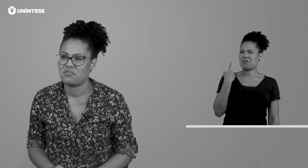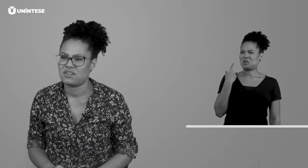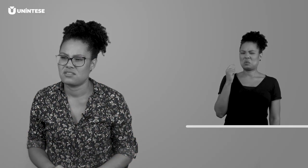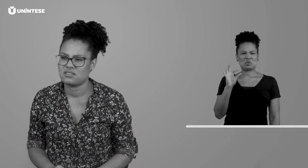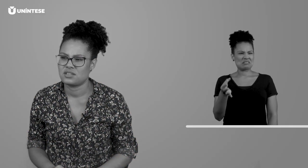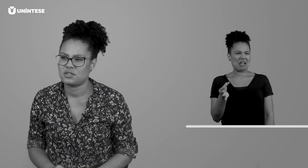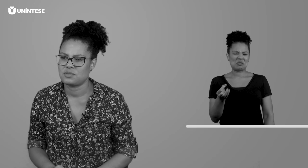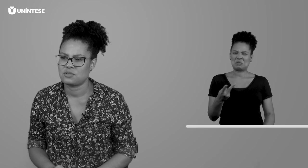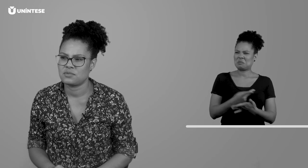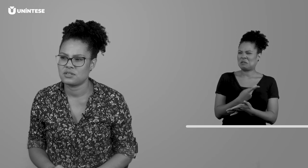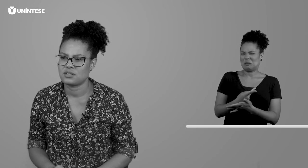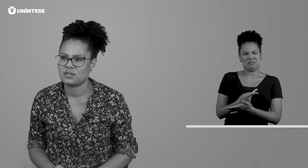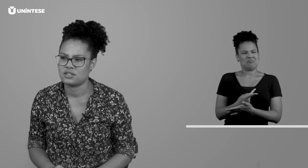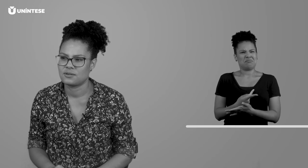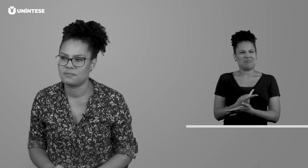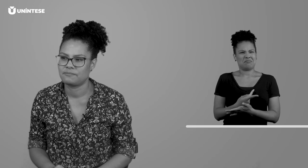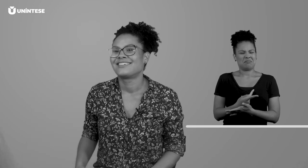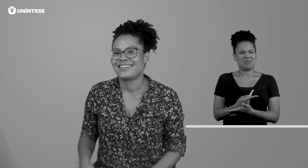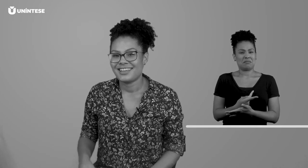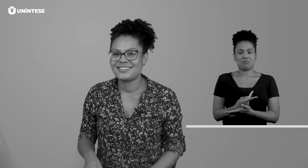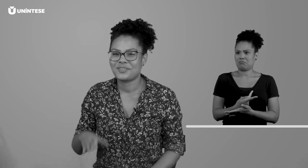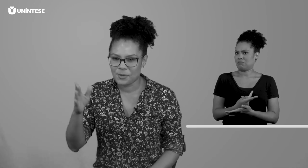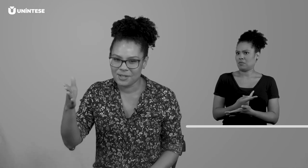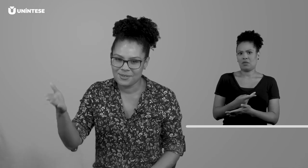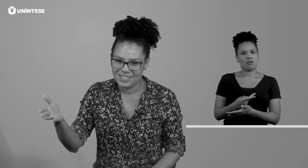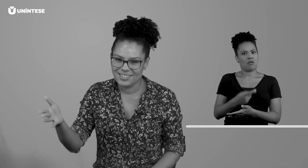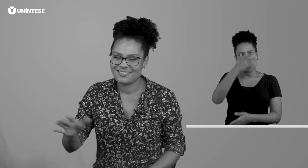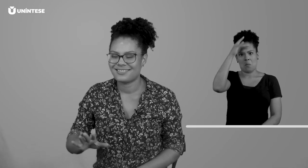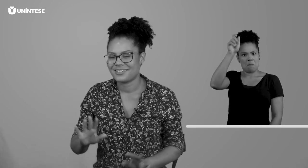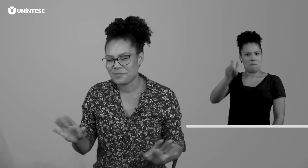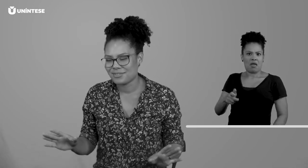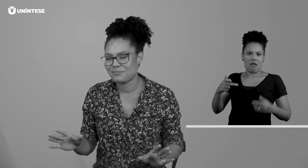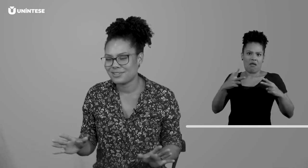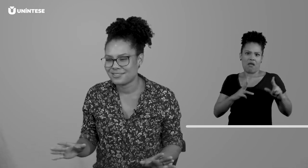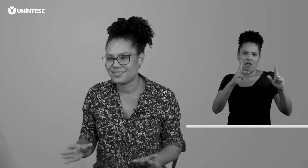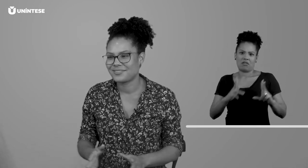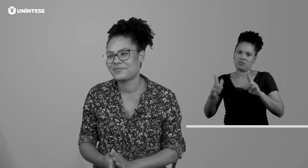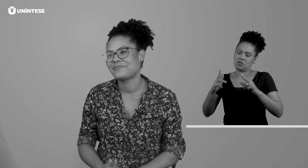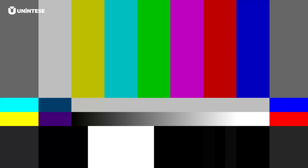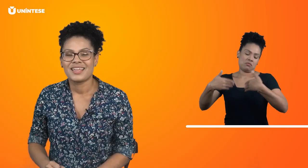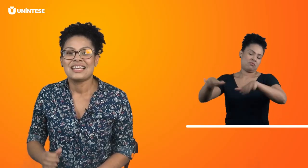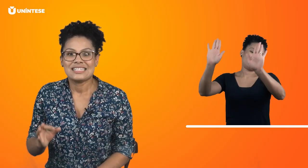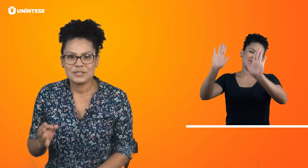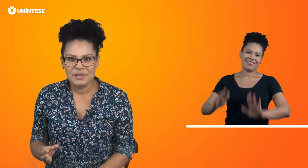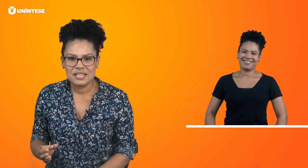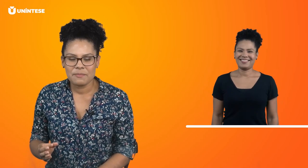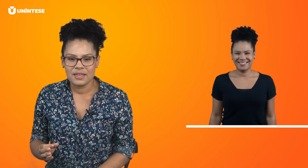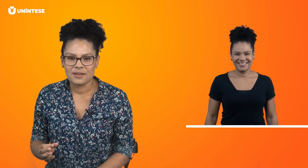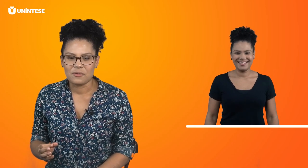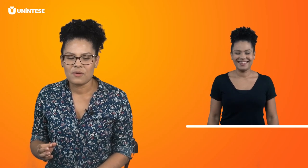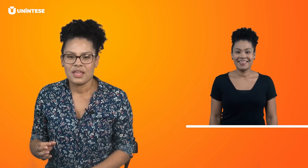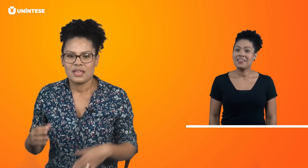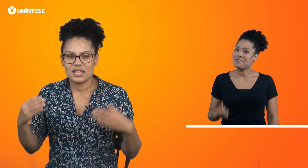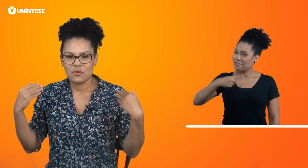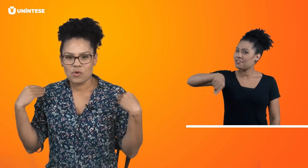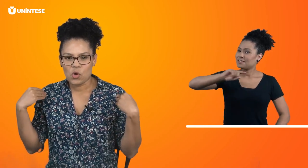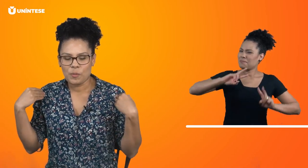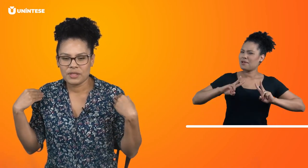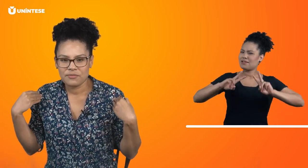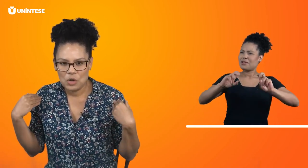Eu franzi as minhas sobrancelhas. Editou que lute. É quando eu sempre indico. Vocês perceberam que o meu corpo ainda foi